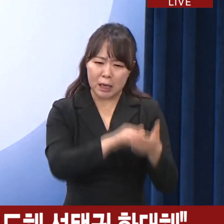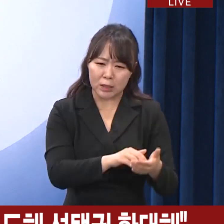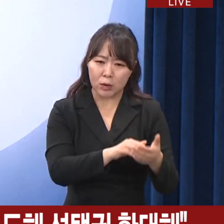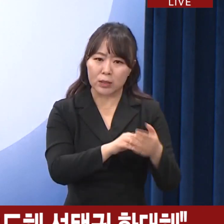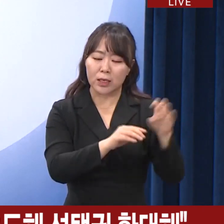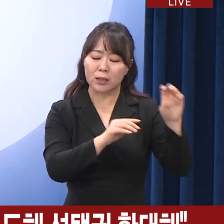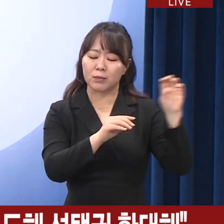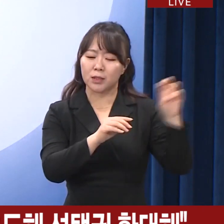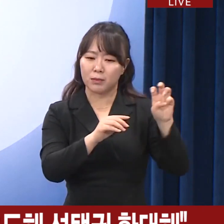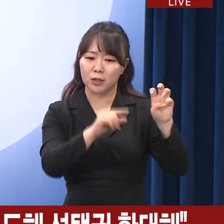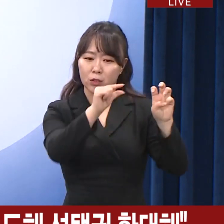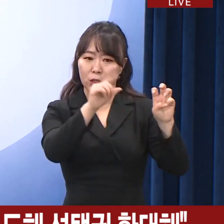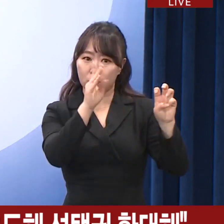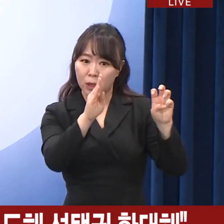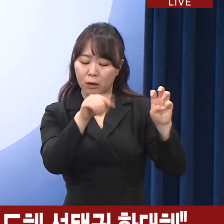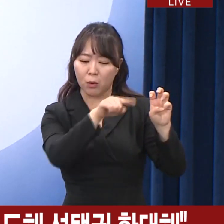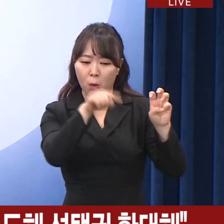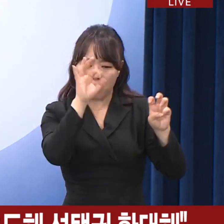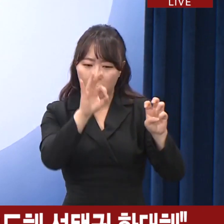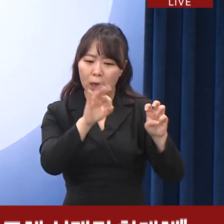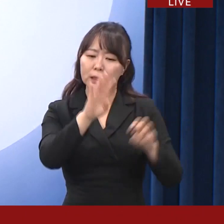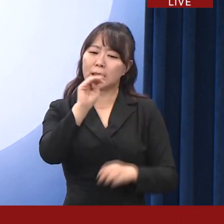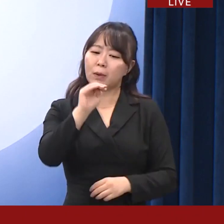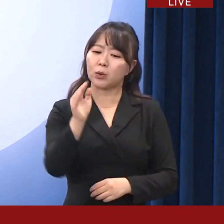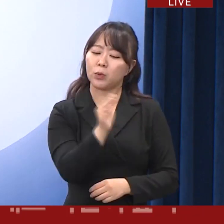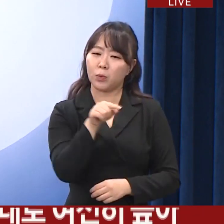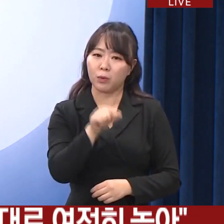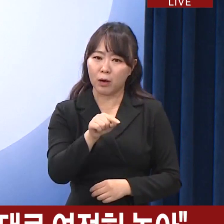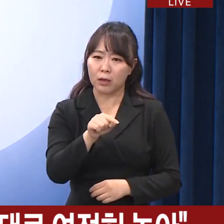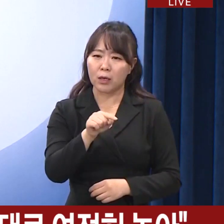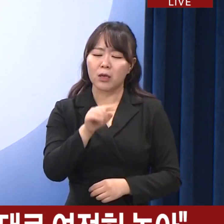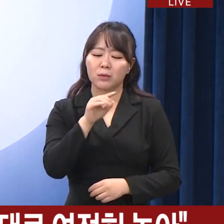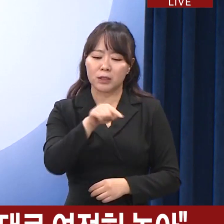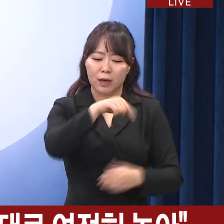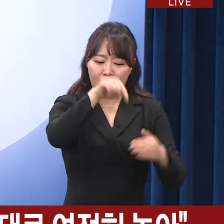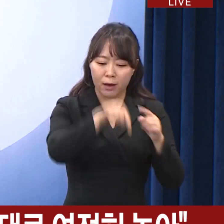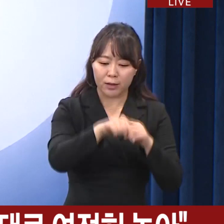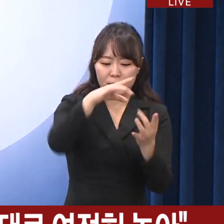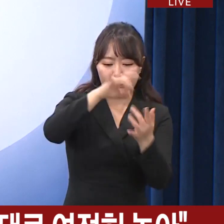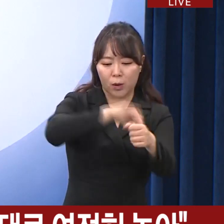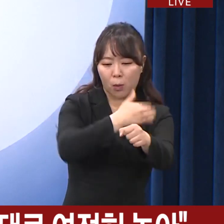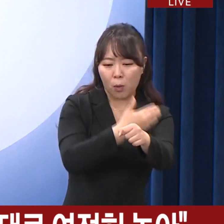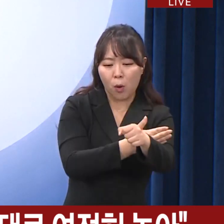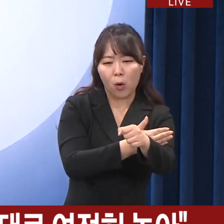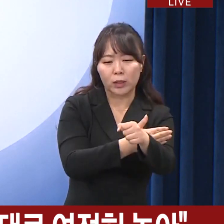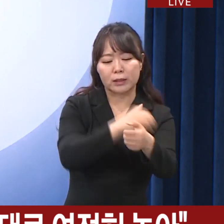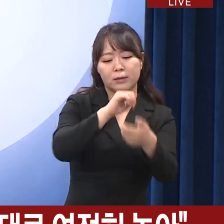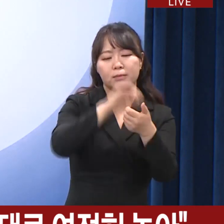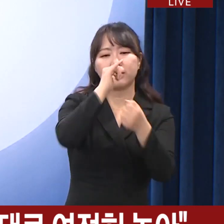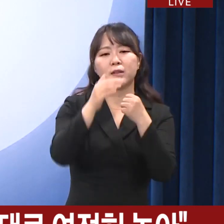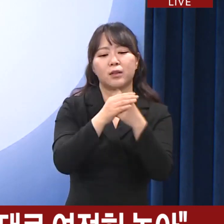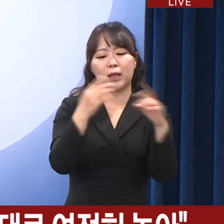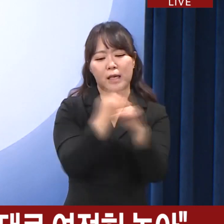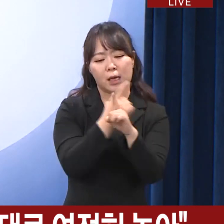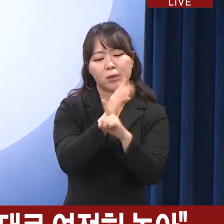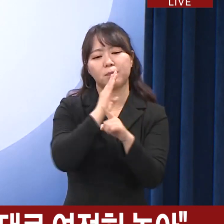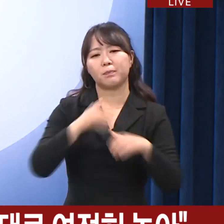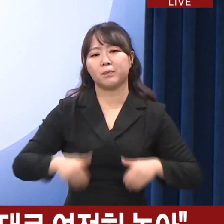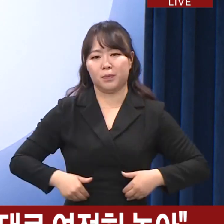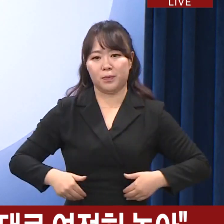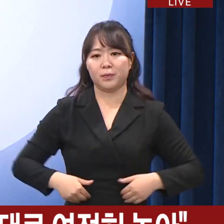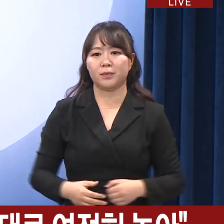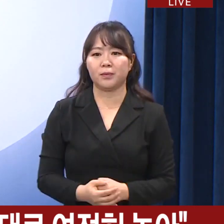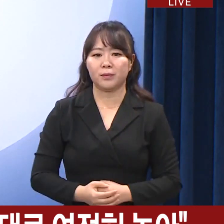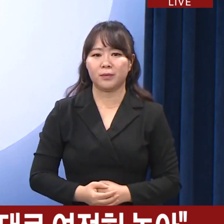4만원대 중후반으로 높으며 소량 구간의 선택권이 제한되어 개선이 필요합니다.